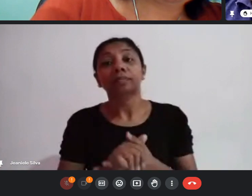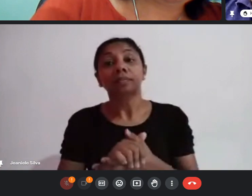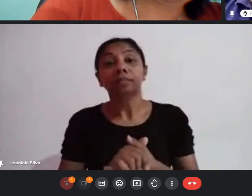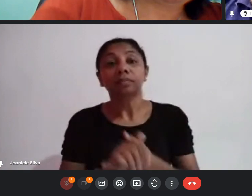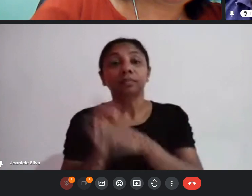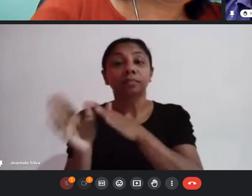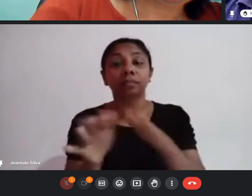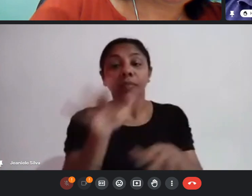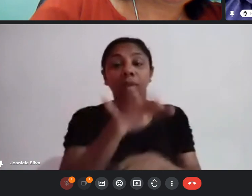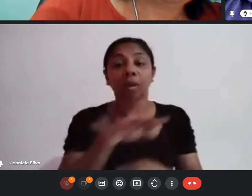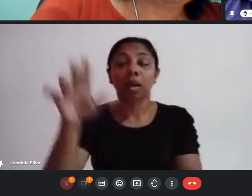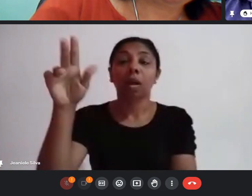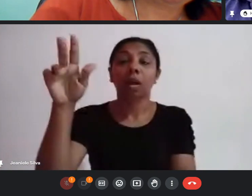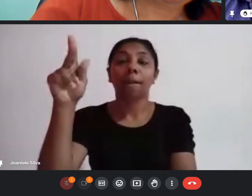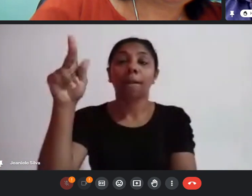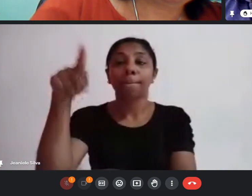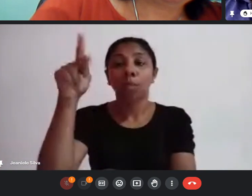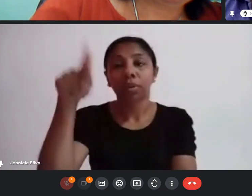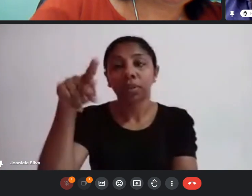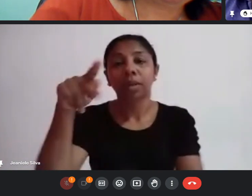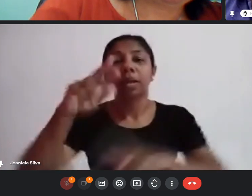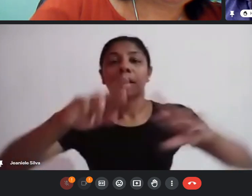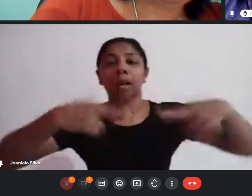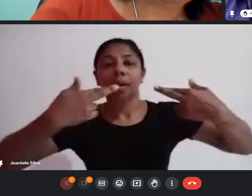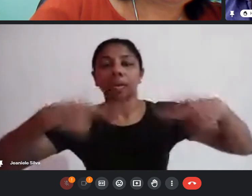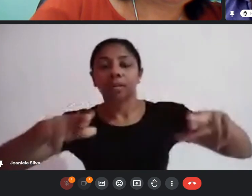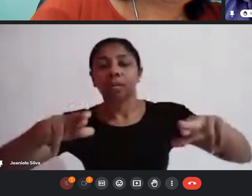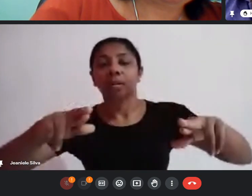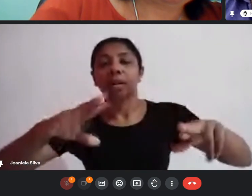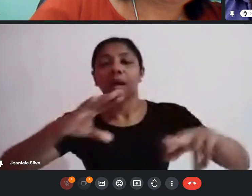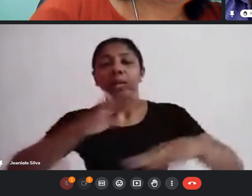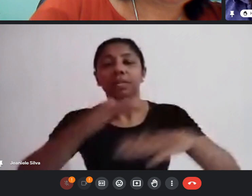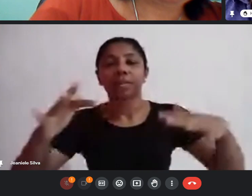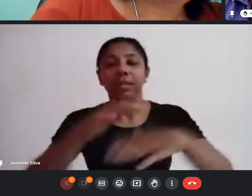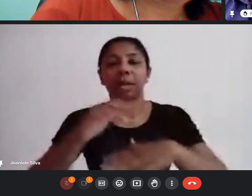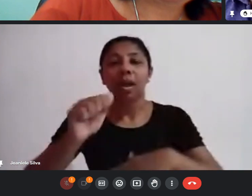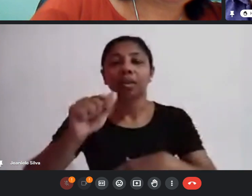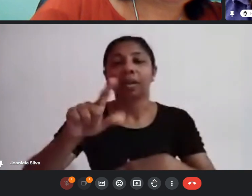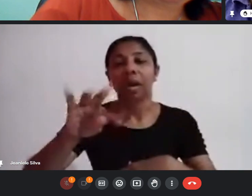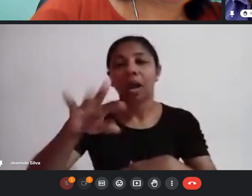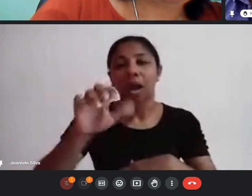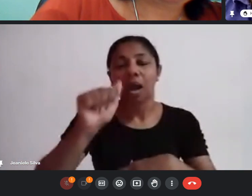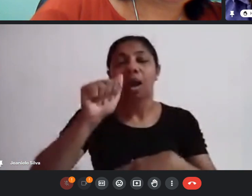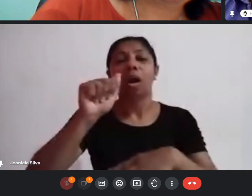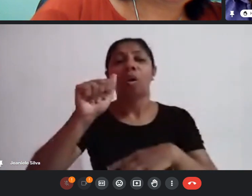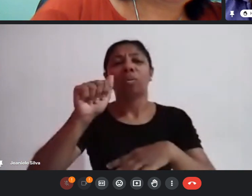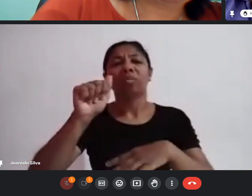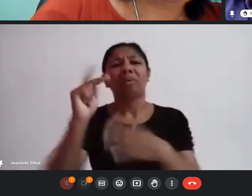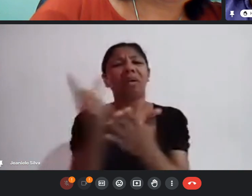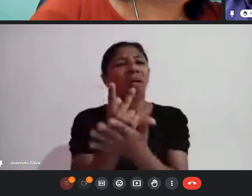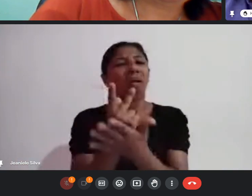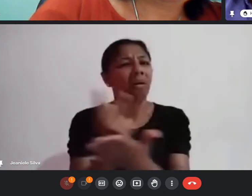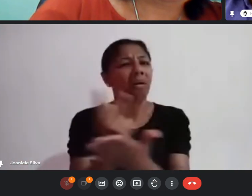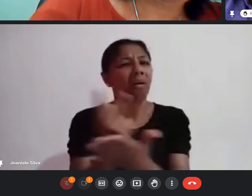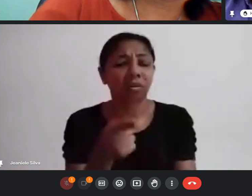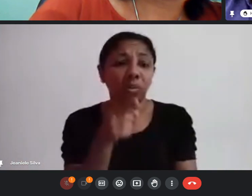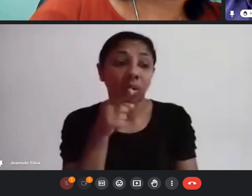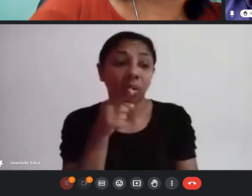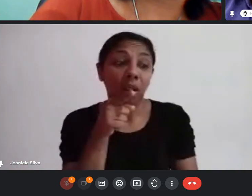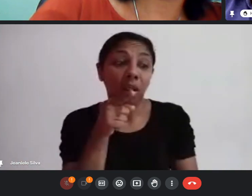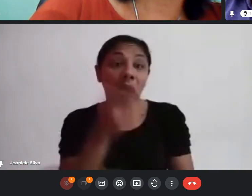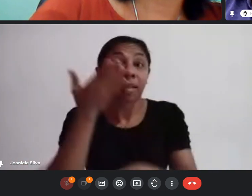Redinha de Cidade Alta o funcionamento se dá de forma errante e a gente só funciona na prática